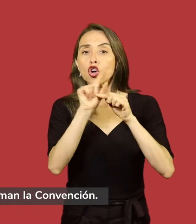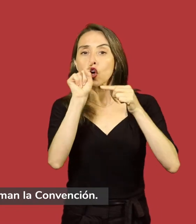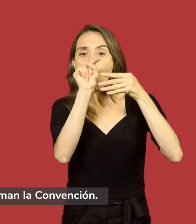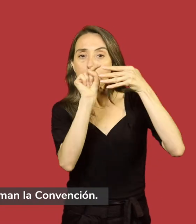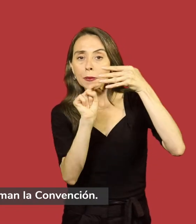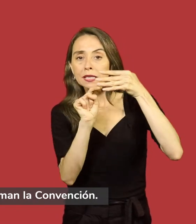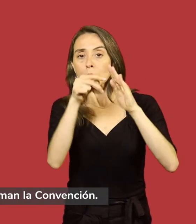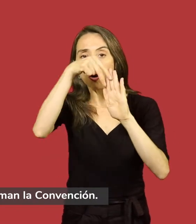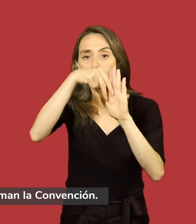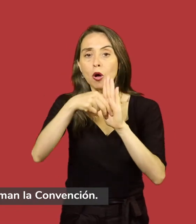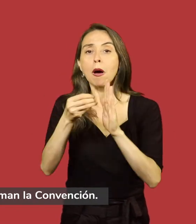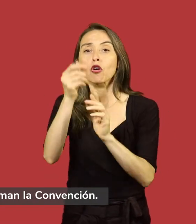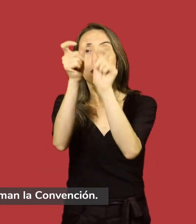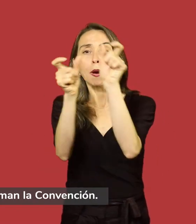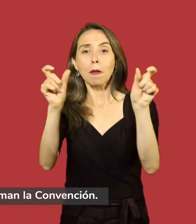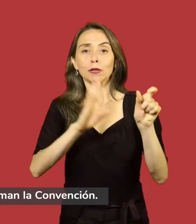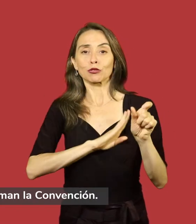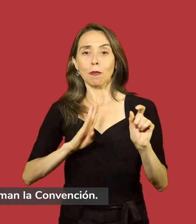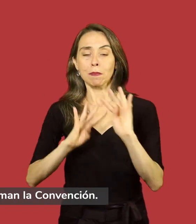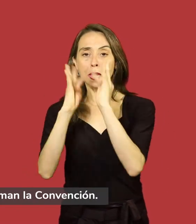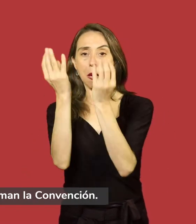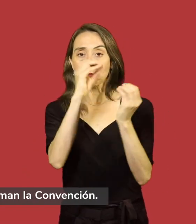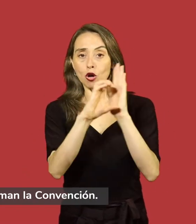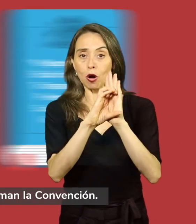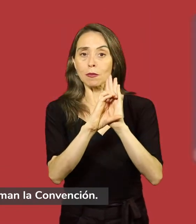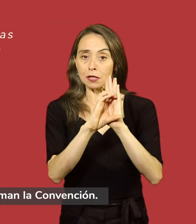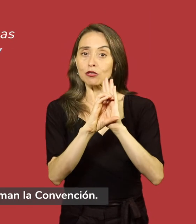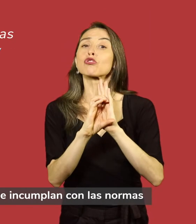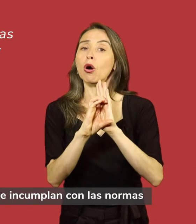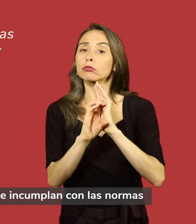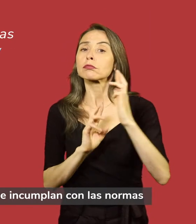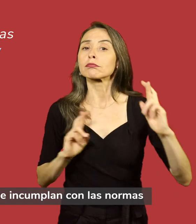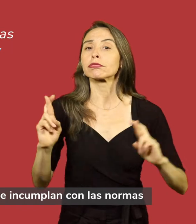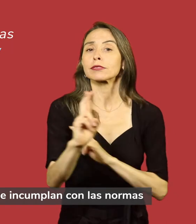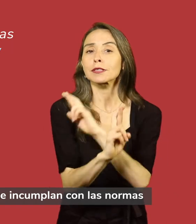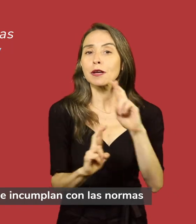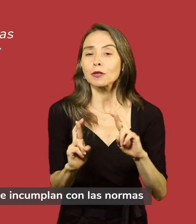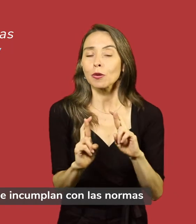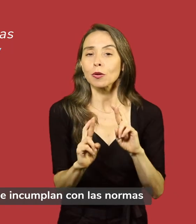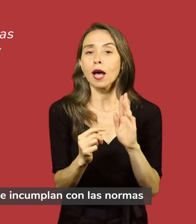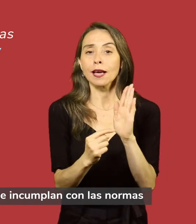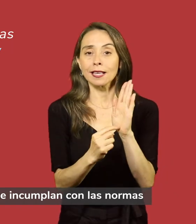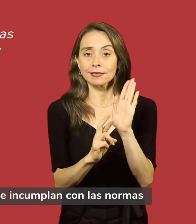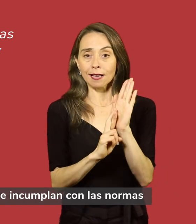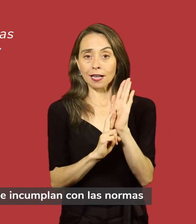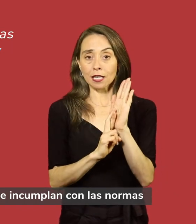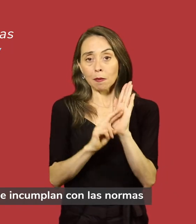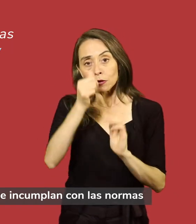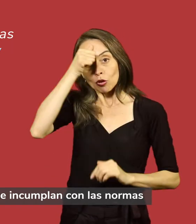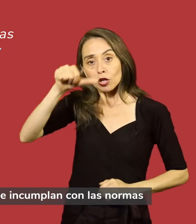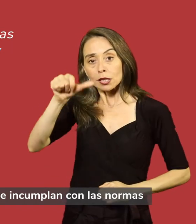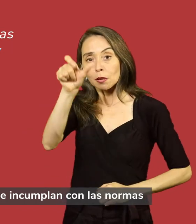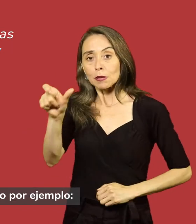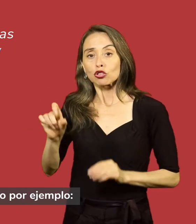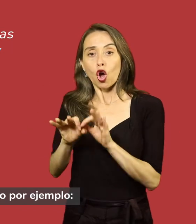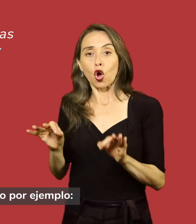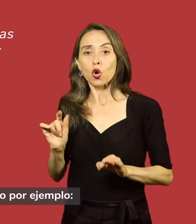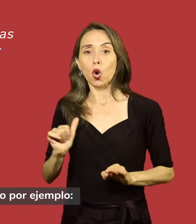personas que conforman la Convención. El Reglamento castiga las conductas que incumplan con las normas y principios de ética,